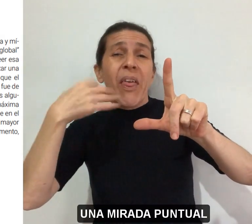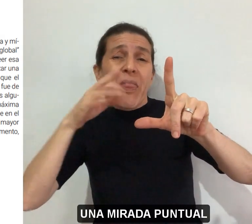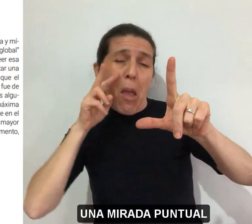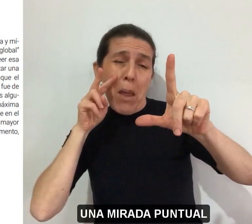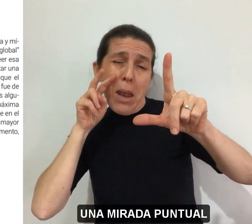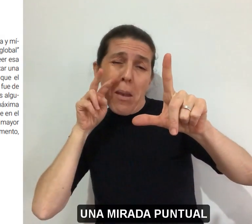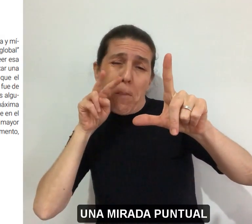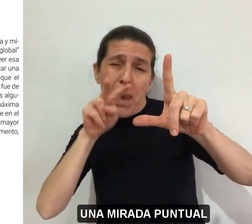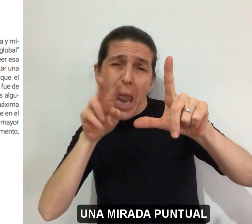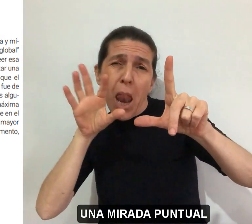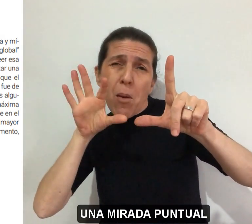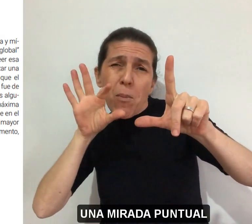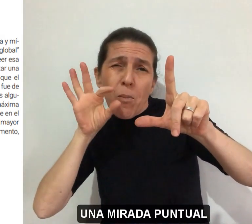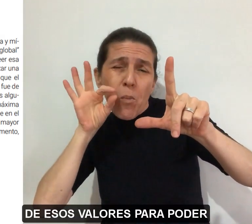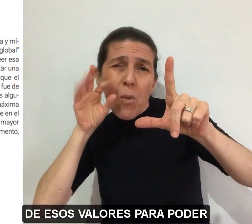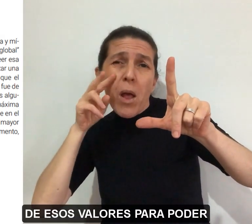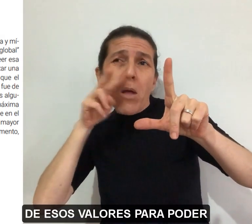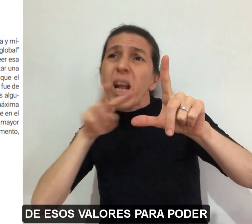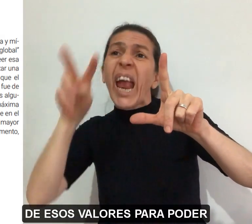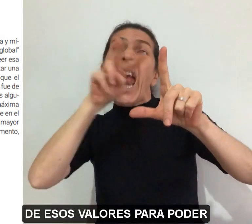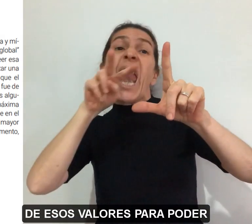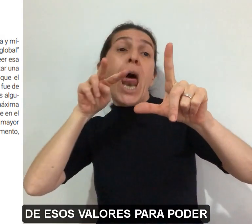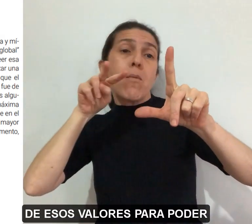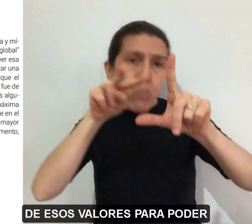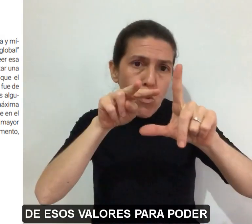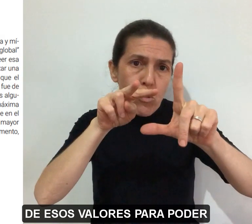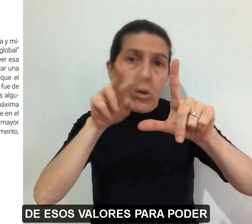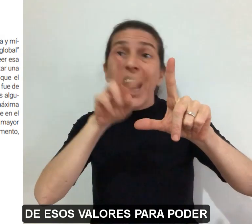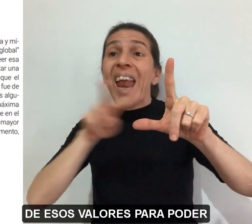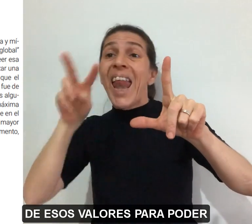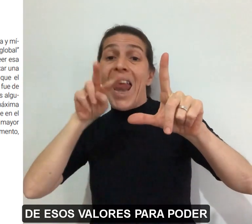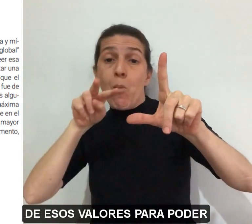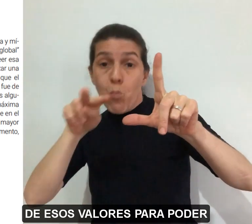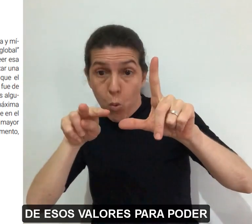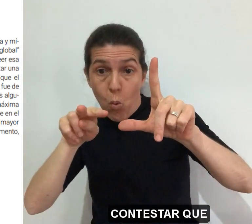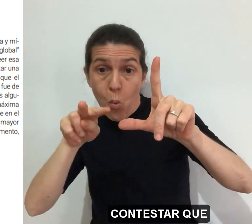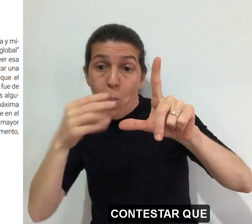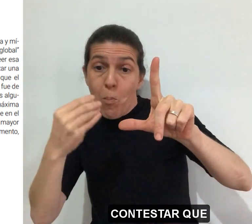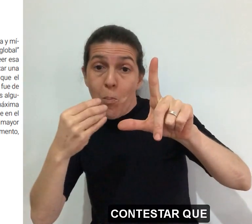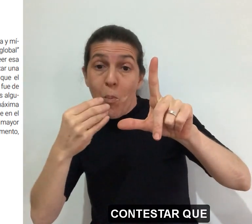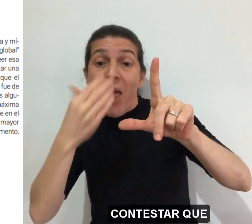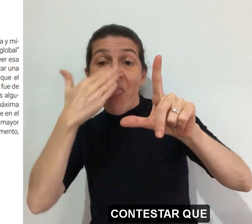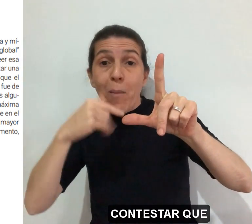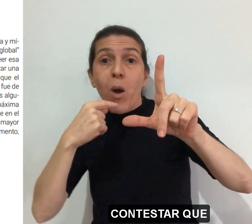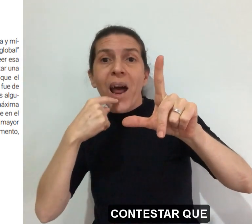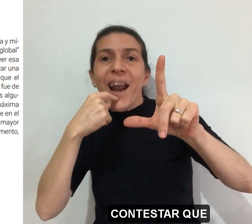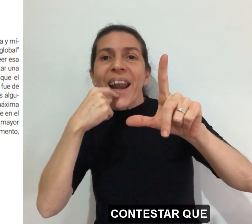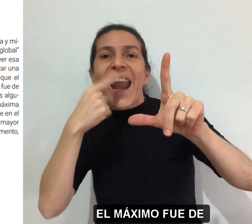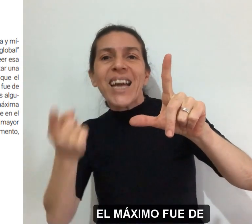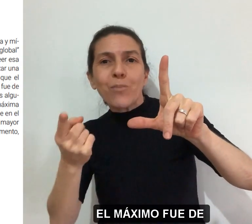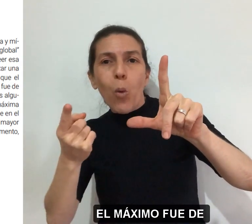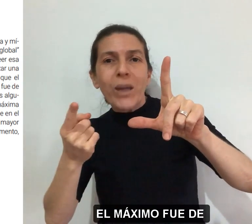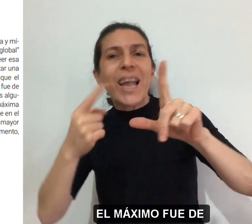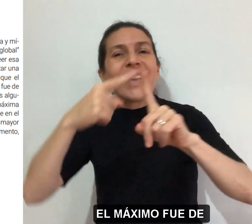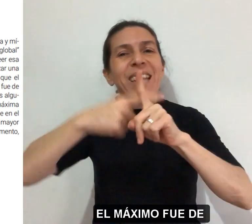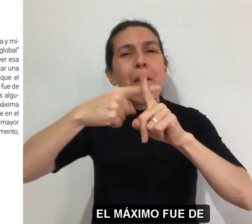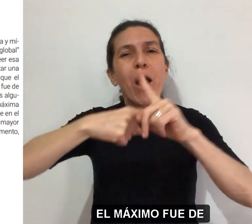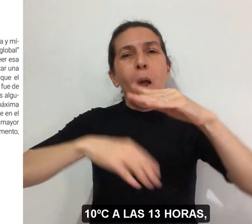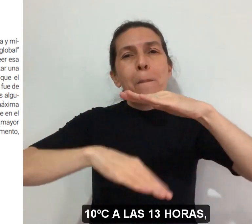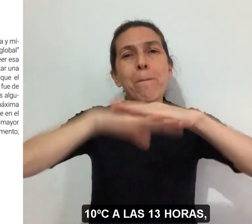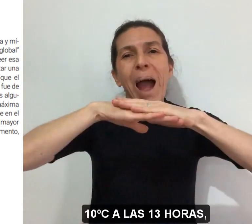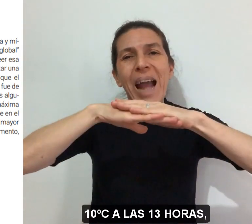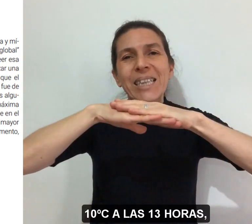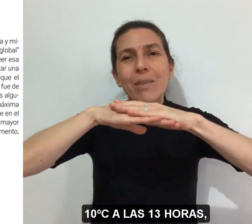realizar una mirada puntual de esos valores, para poder contestar que el